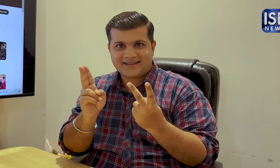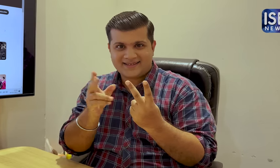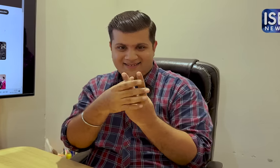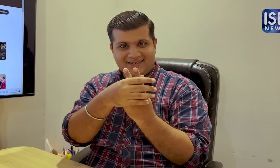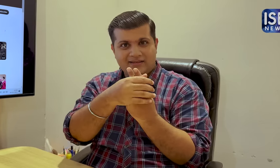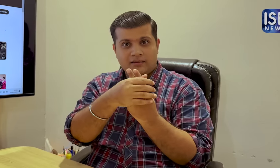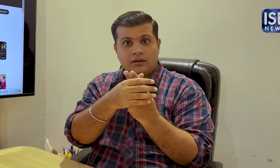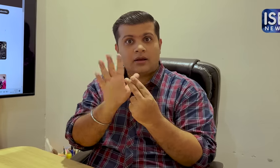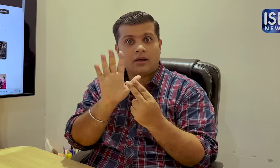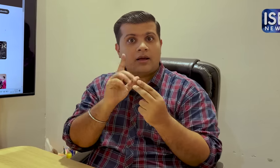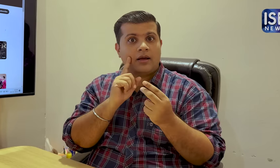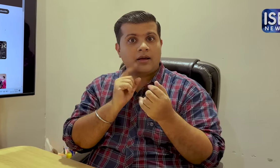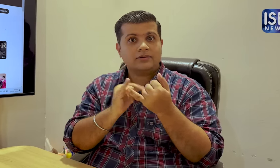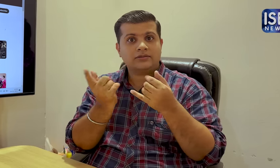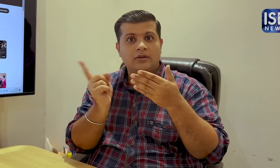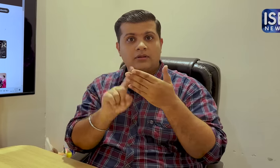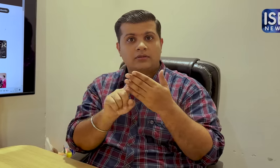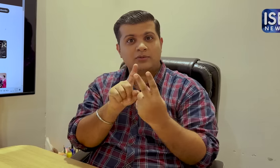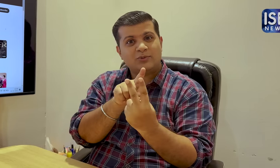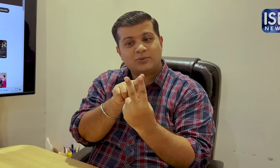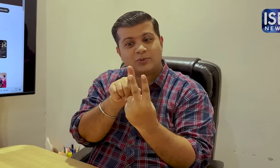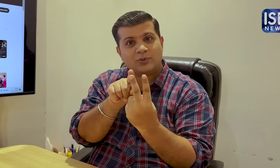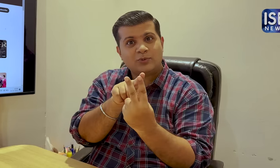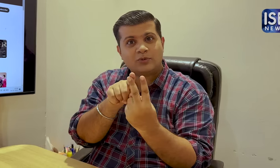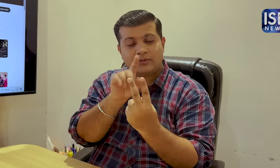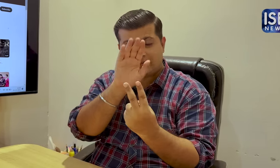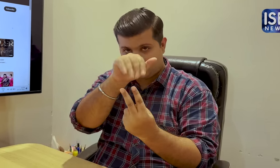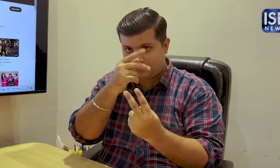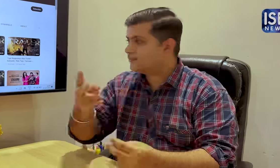दोनों ट्रेलर में आयसल व्याक्या थी एक नजर देखिए